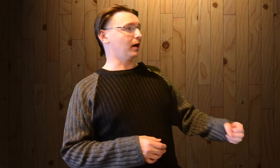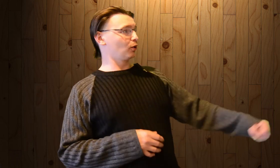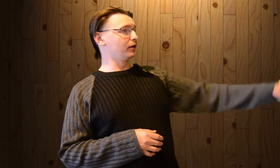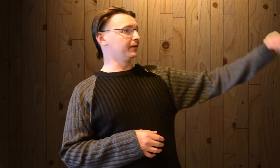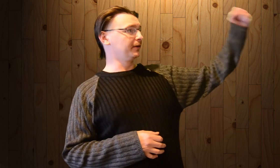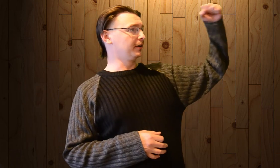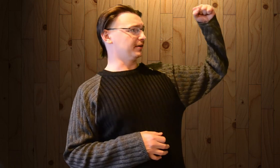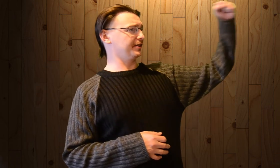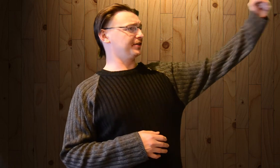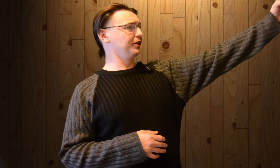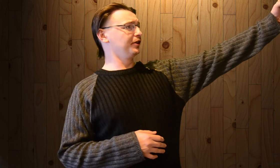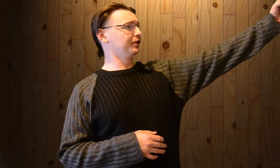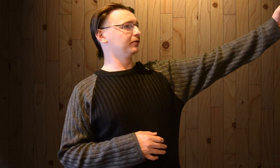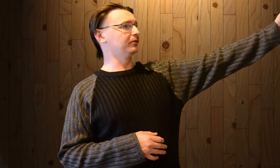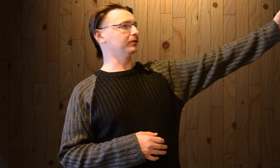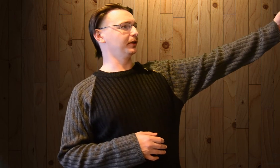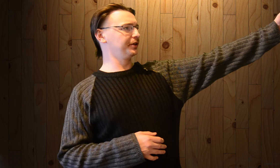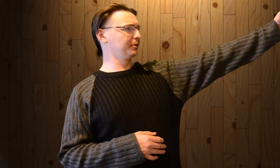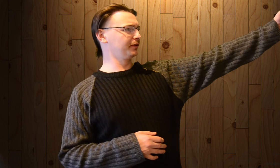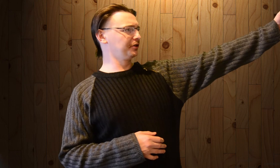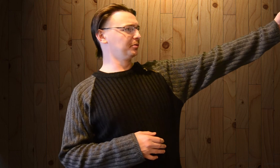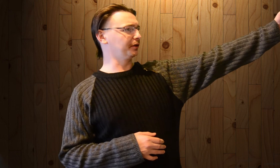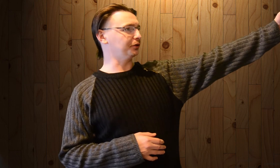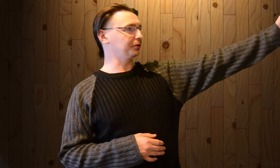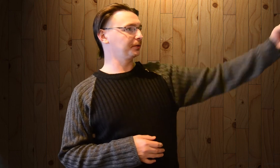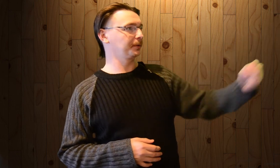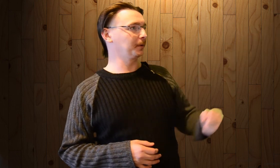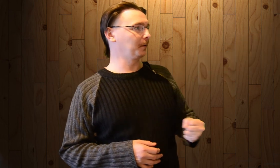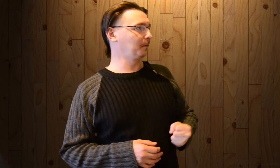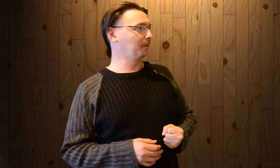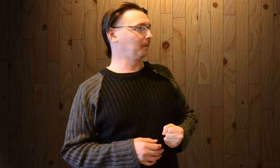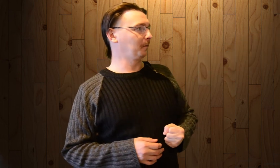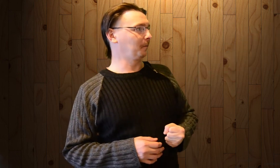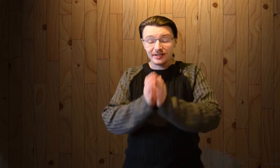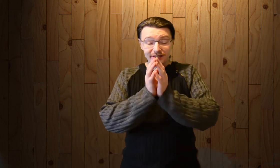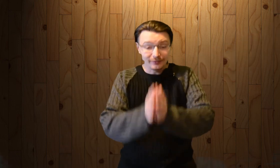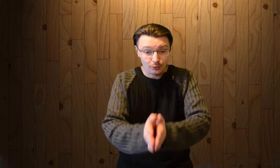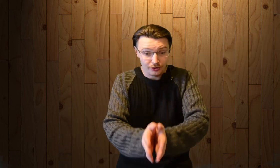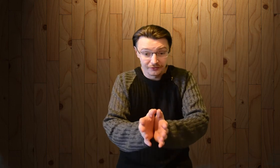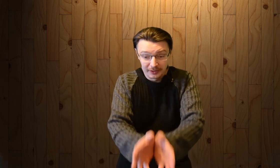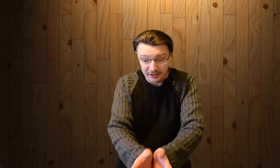Король России Владимир Владимирович. Завтра уже выборы.